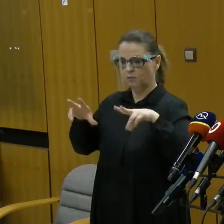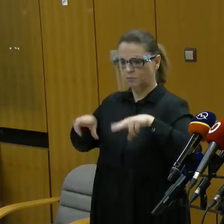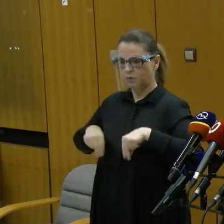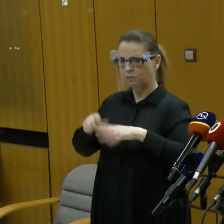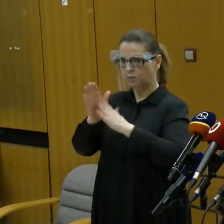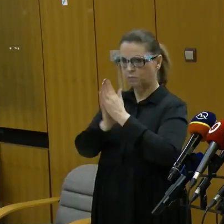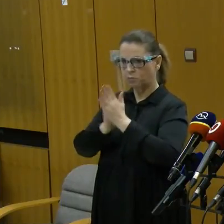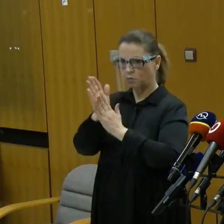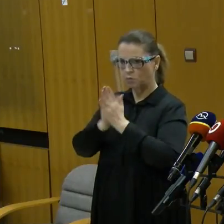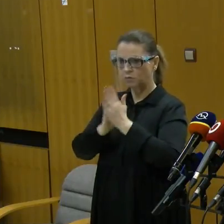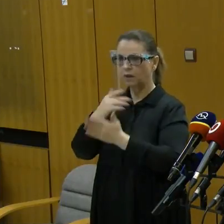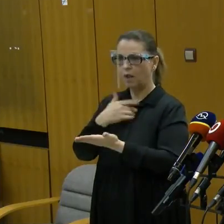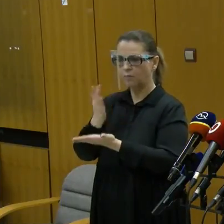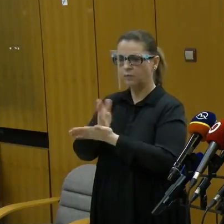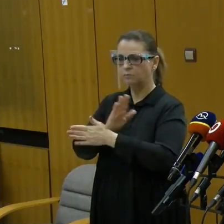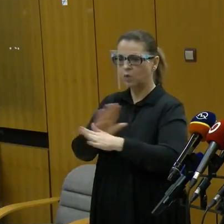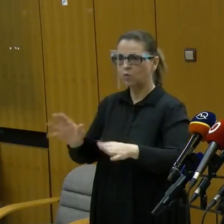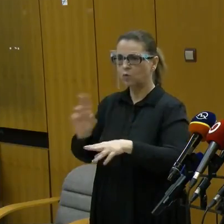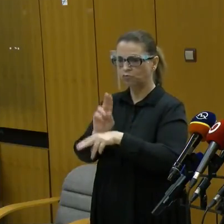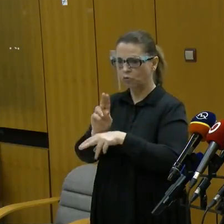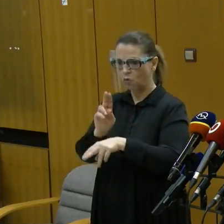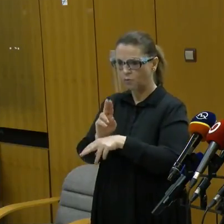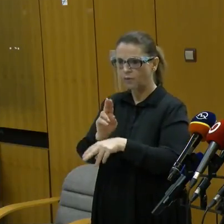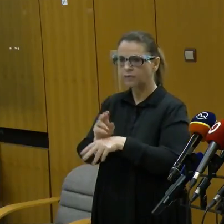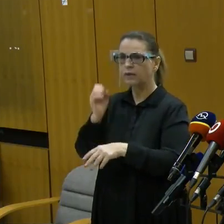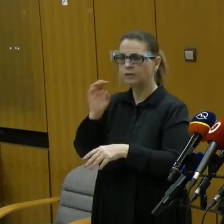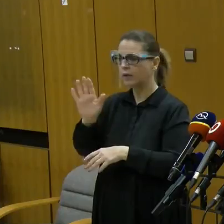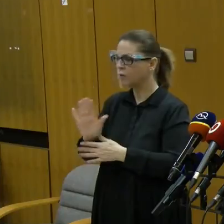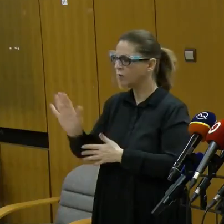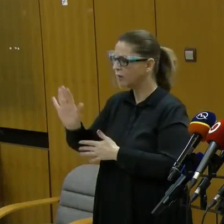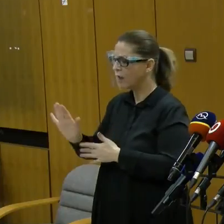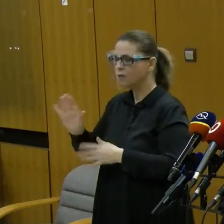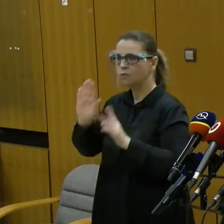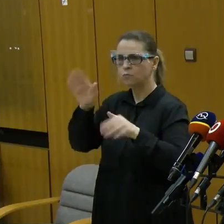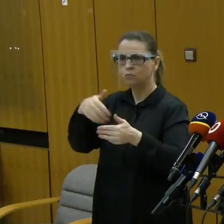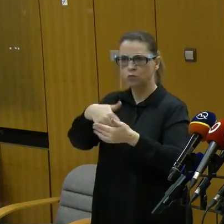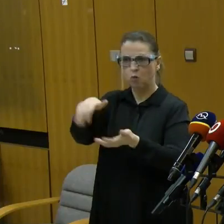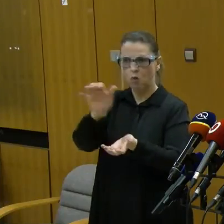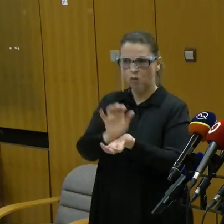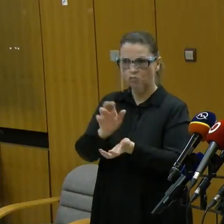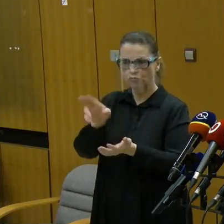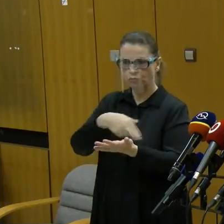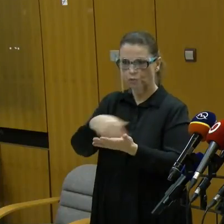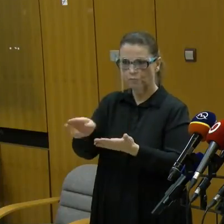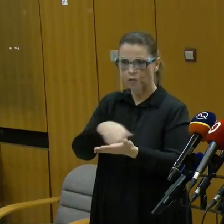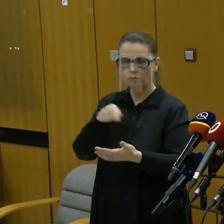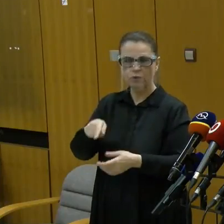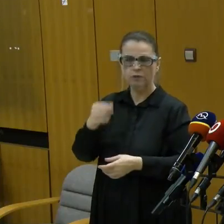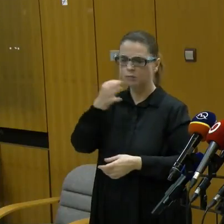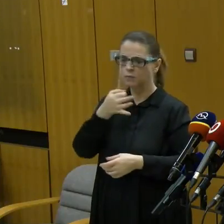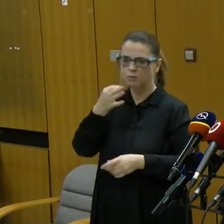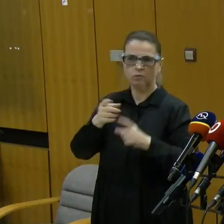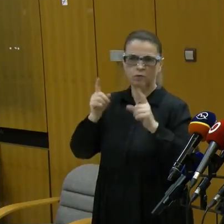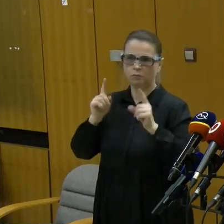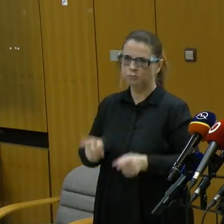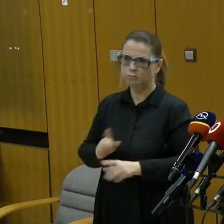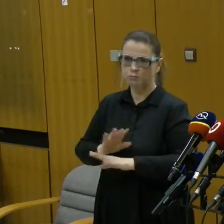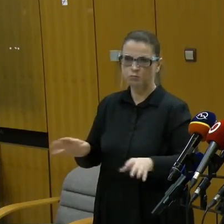ukončili tie opatrenia vtedy, keď sa dostanú regióny do oranžovej farby, tak tam testovanie nebude potrebné.